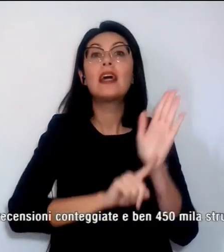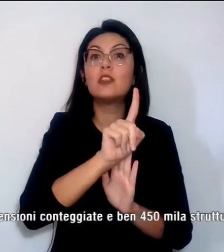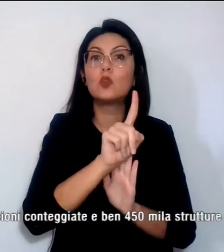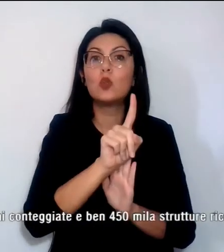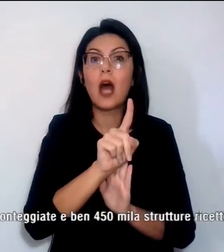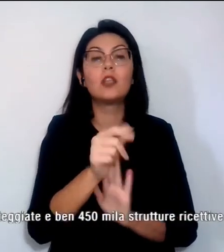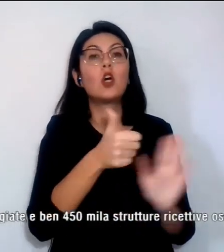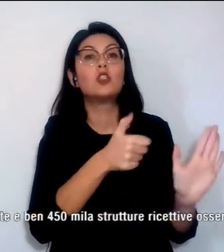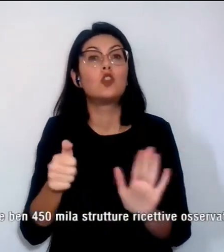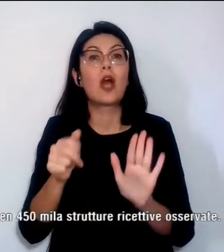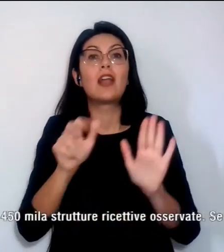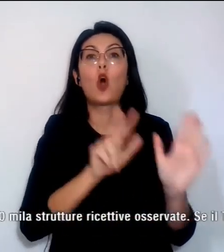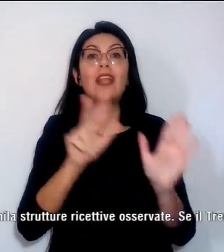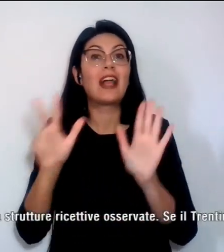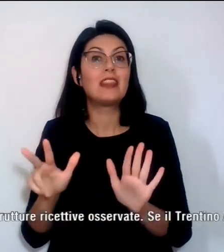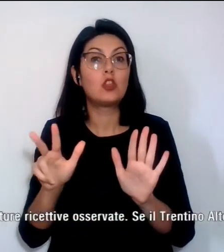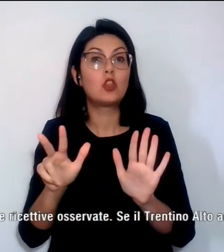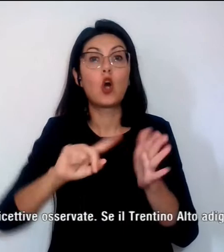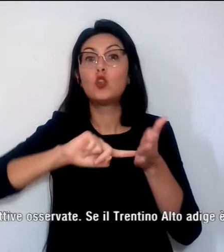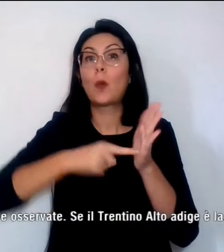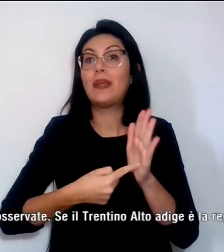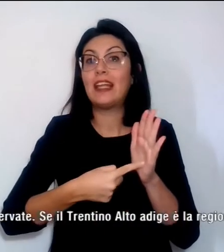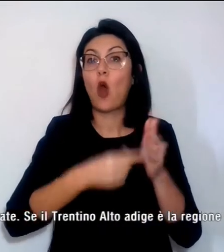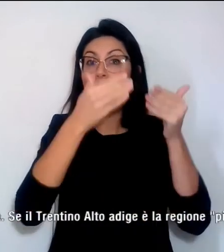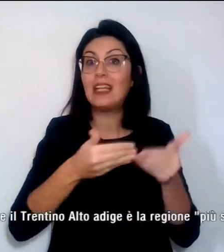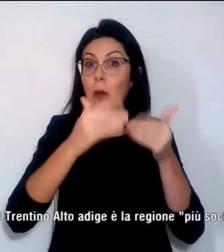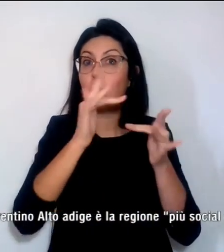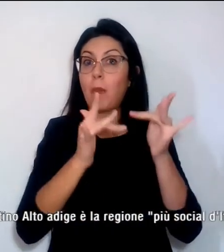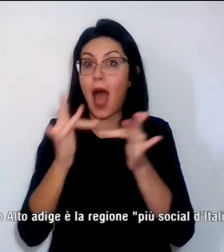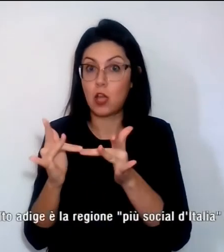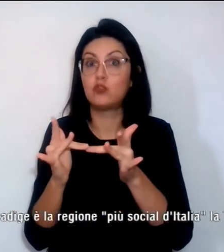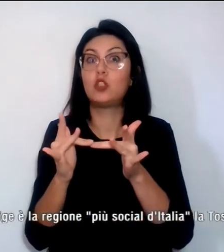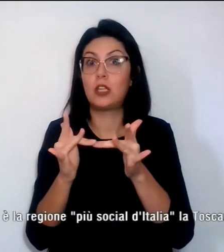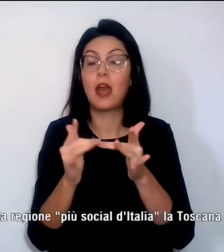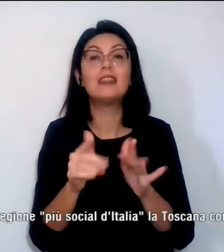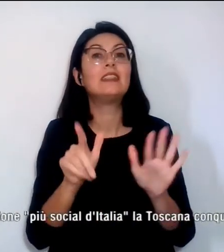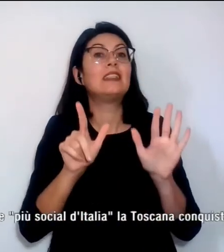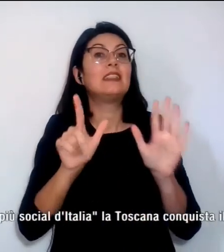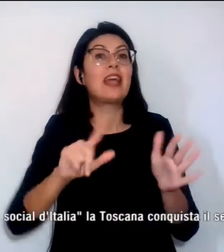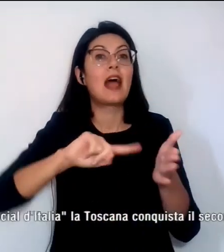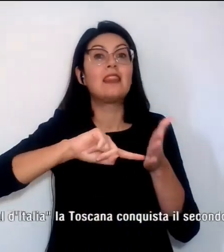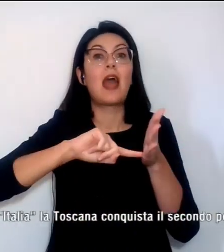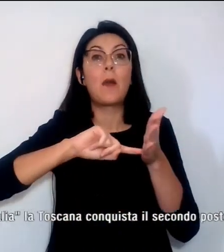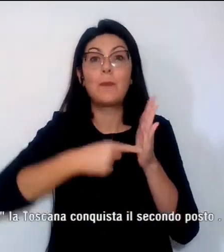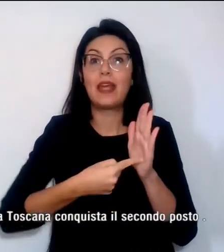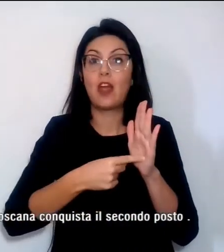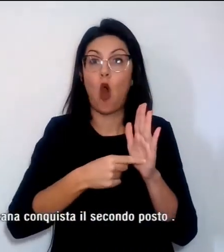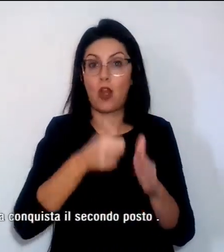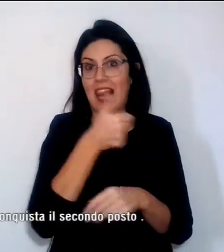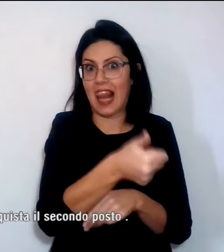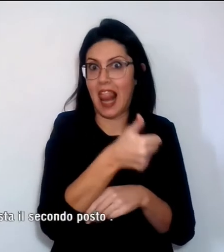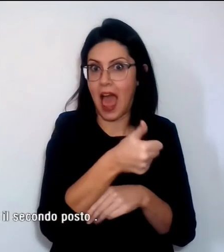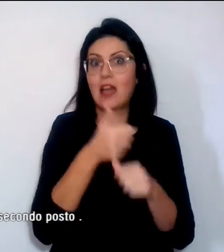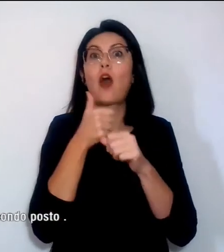milioni di pagine indicizzate, quasi 7 milioni di like e follower sulle reti